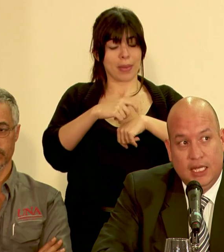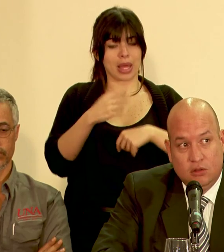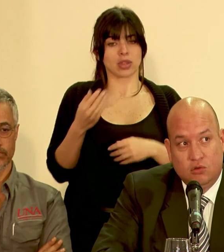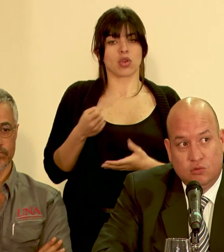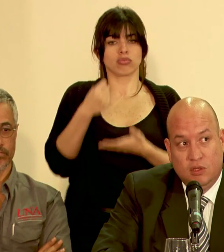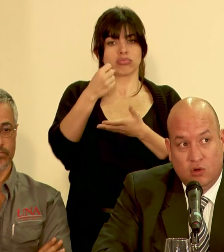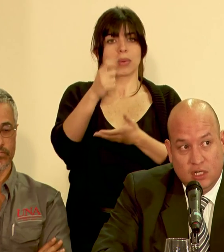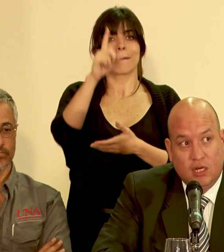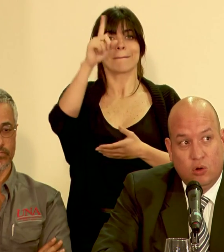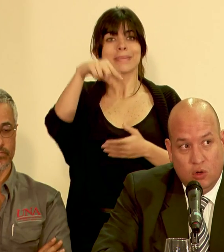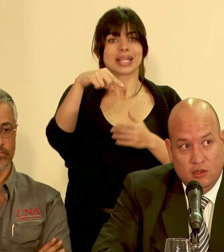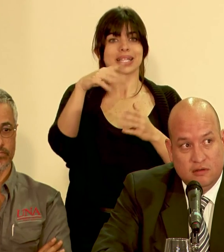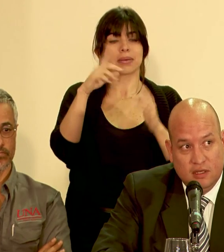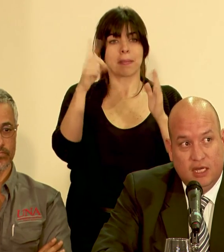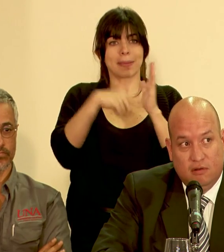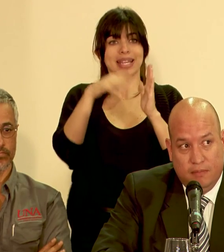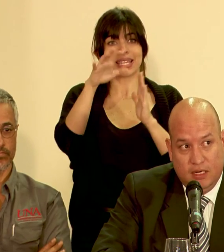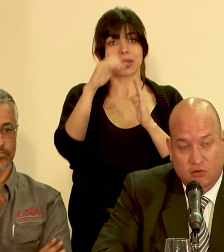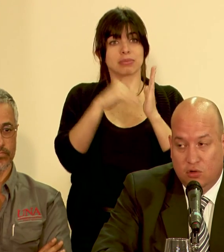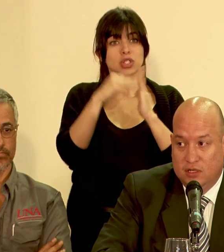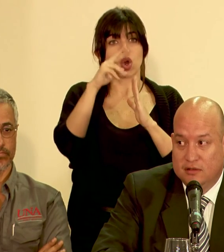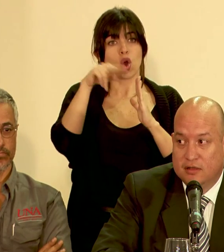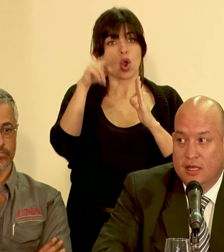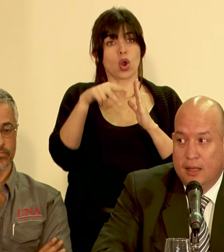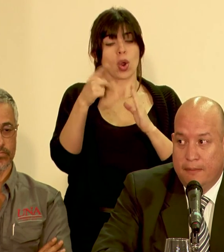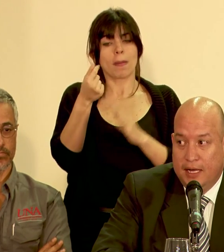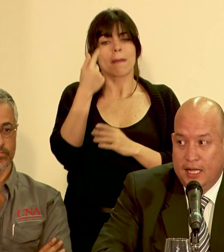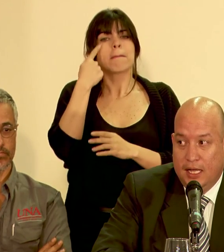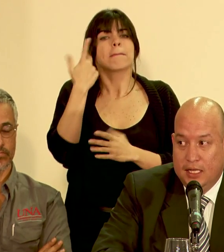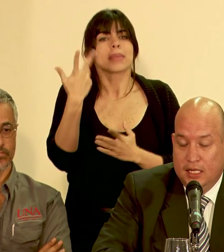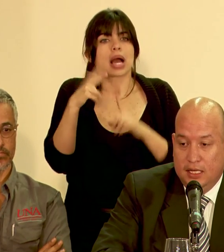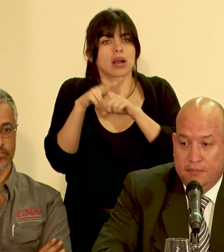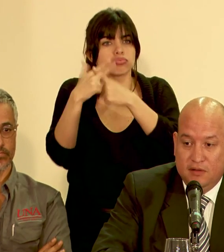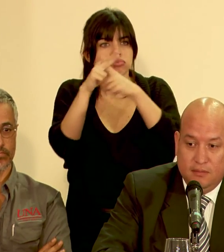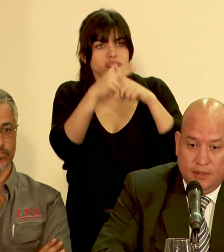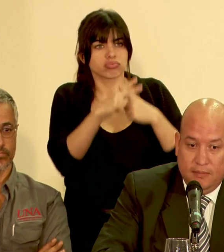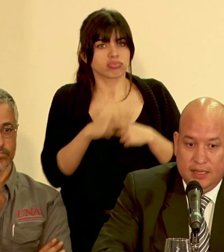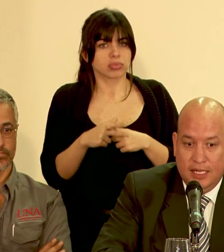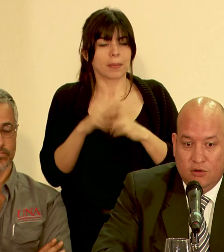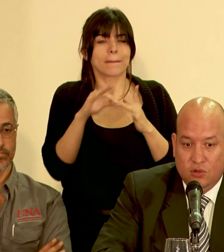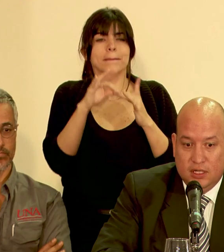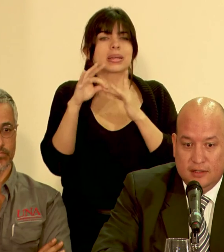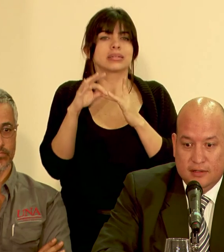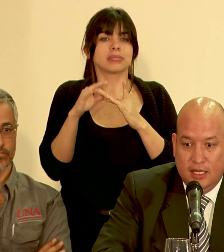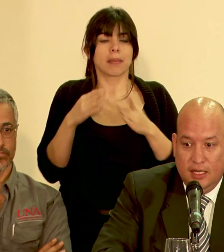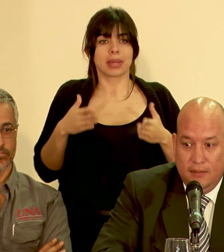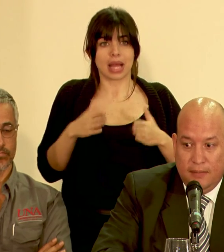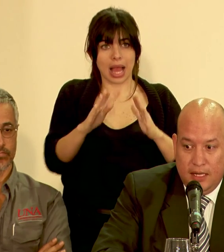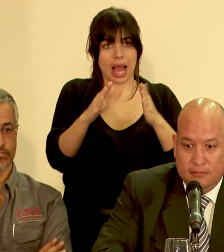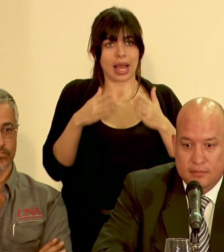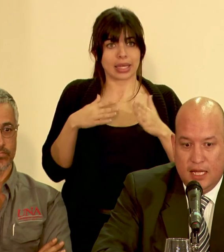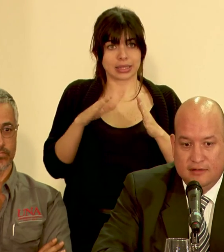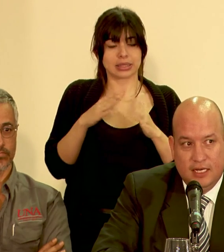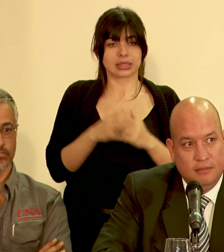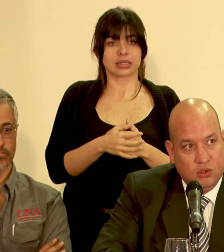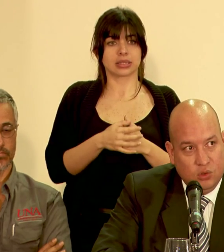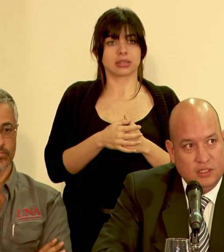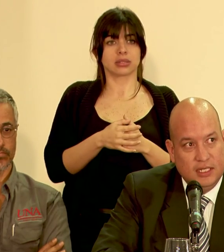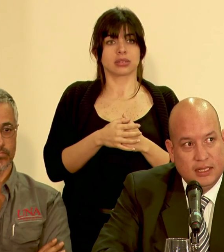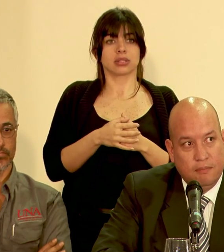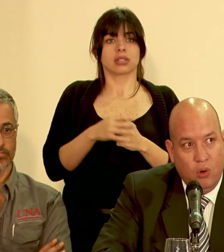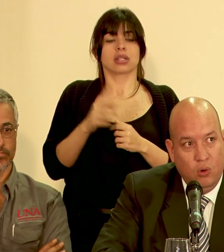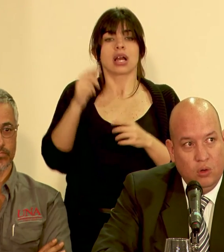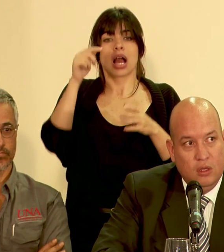1.500 millones de colones en reparaciones para principalmente las rutas que van hacia las